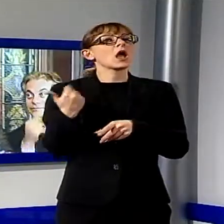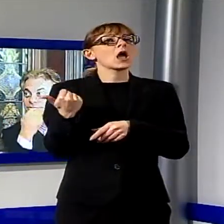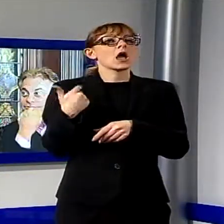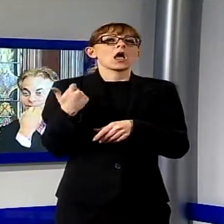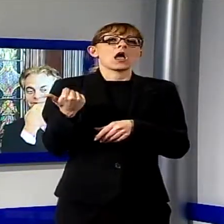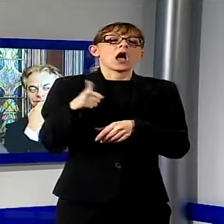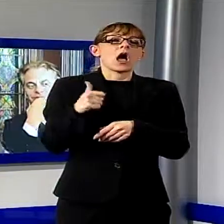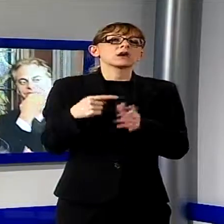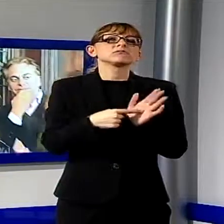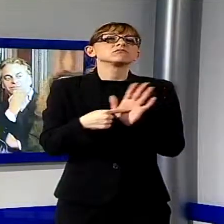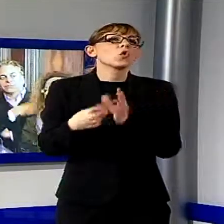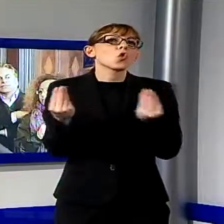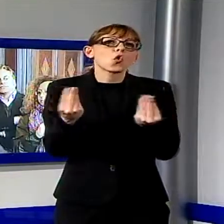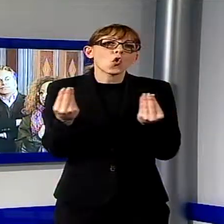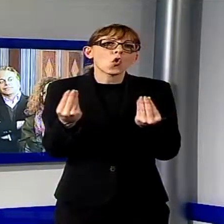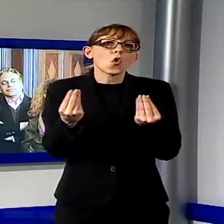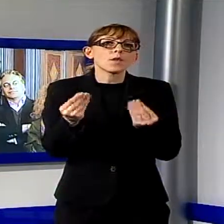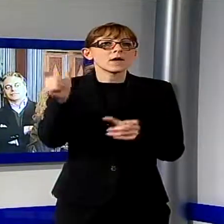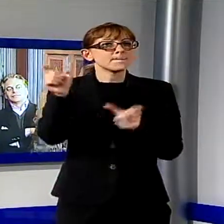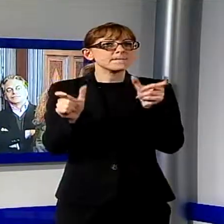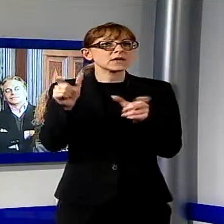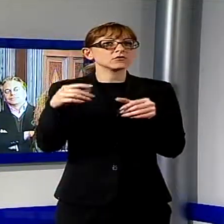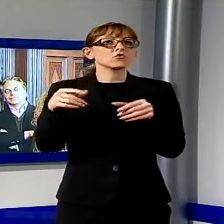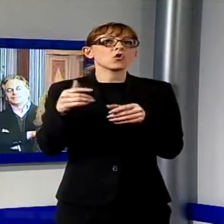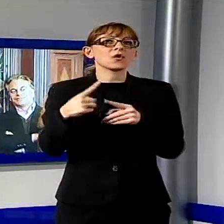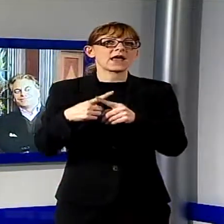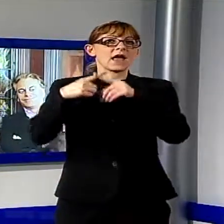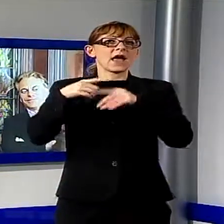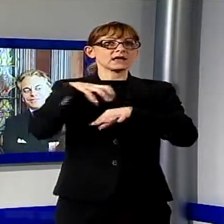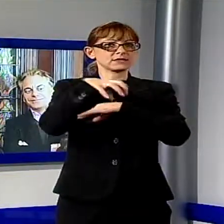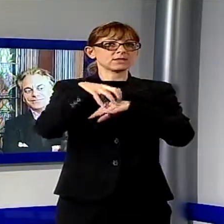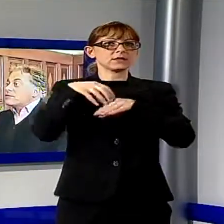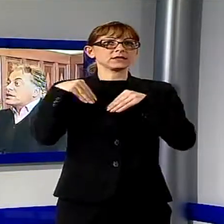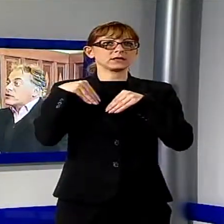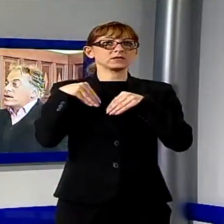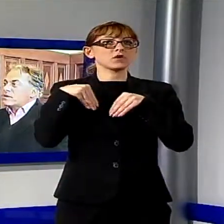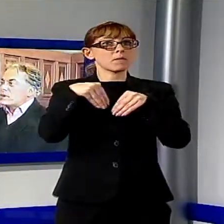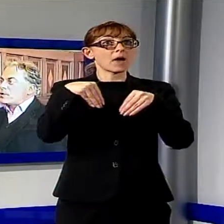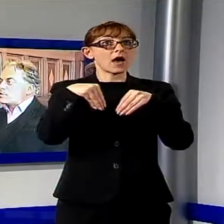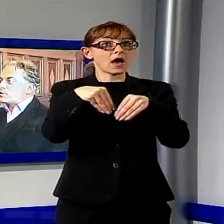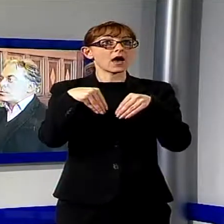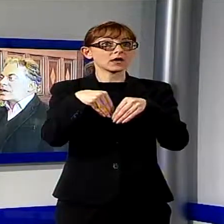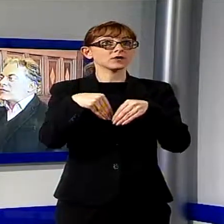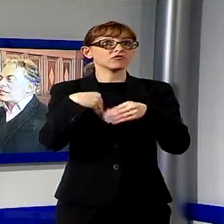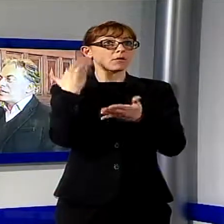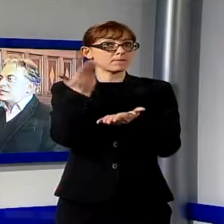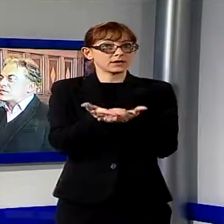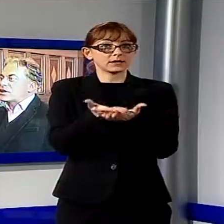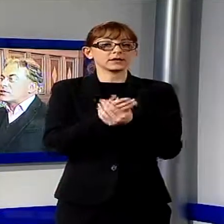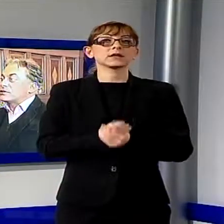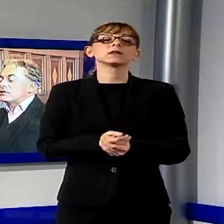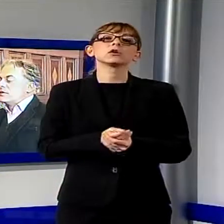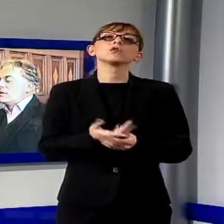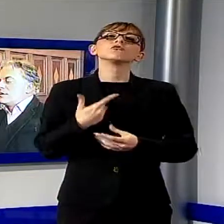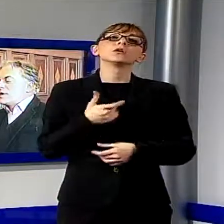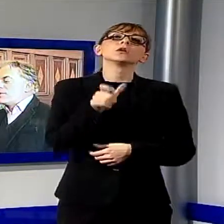che hanno dimostrato apertamente il loro disaccordo con le politiche del partito di centrosinistra. Primi tra tutti gli ex consiglieri